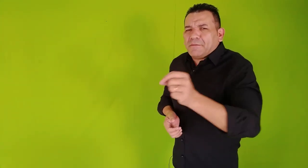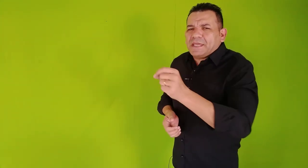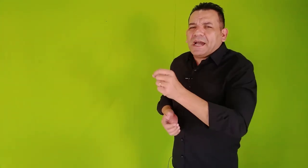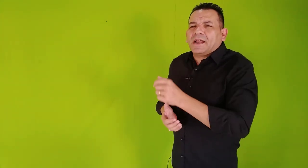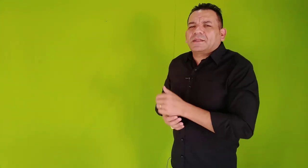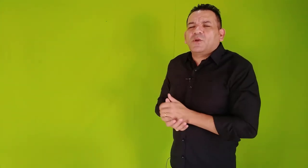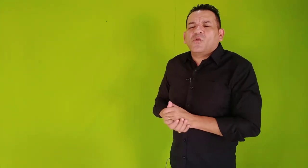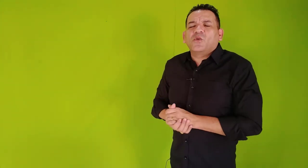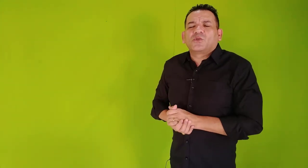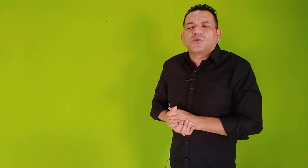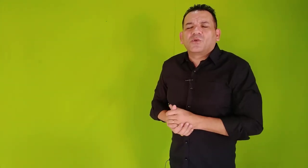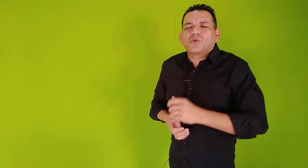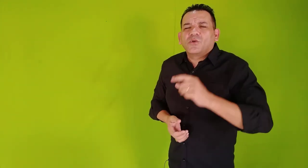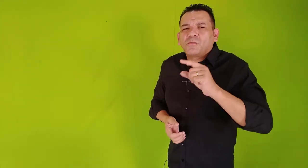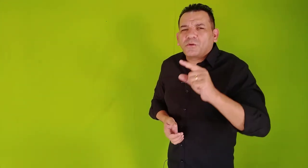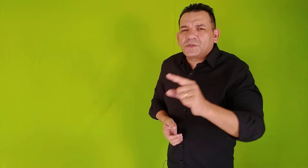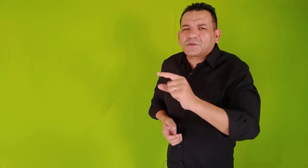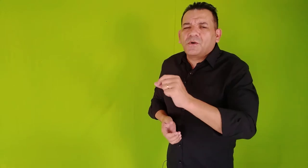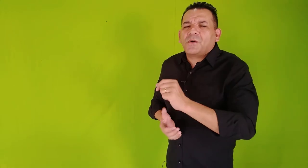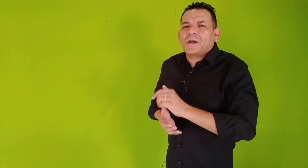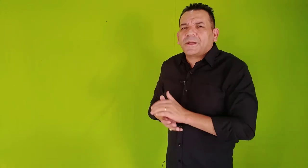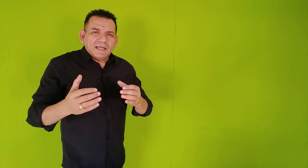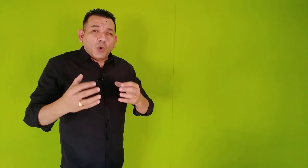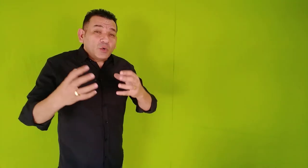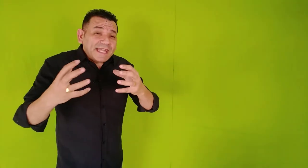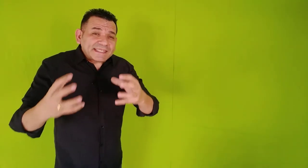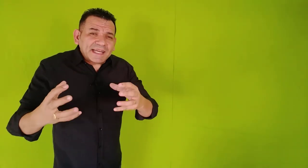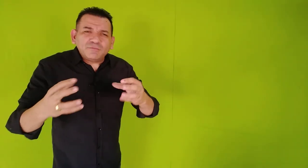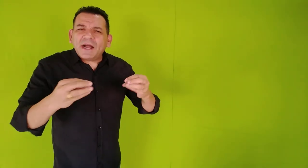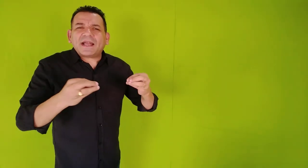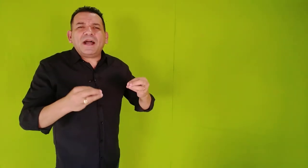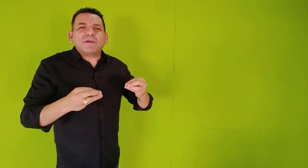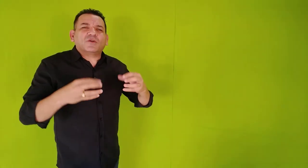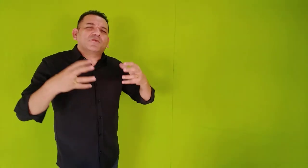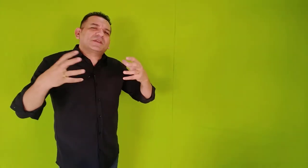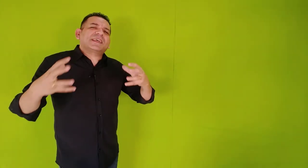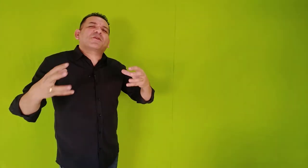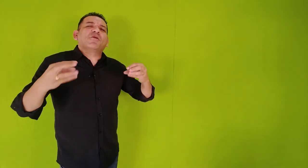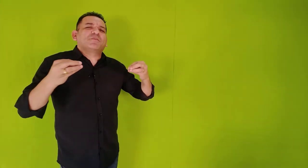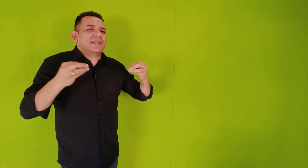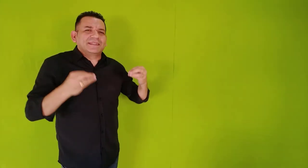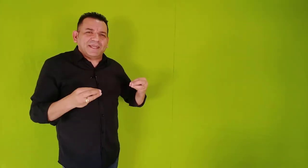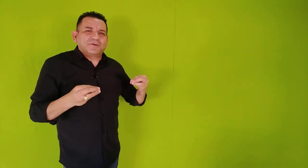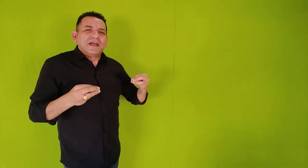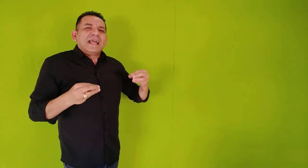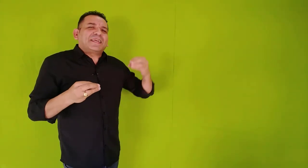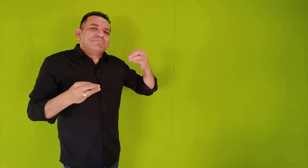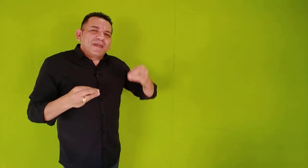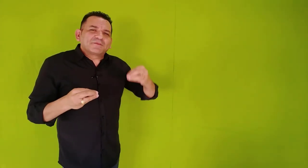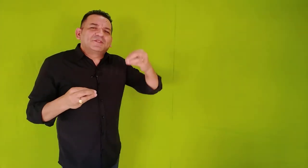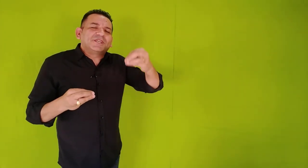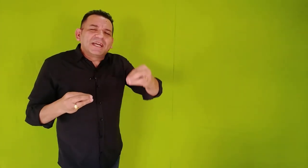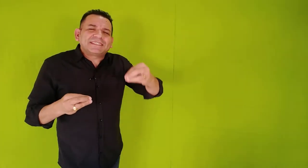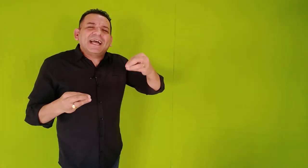me garantir um futuro promissor. O desânimo acaba quando você compreendeu que mesmo diante há